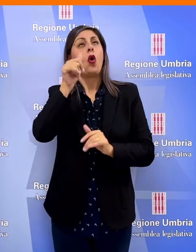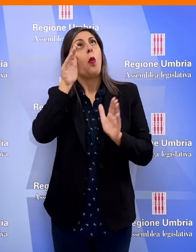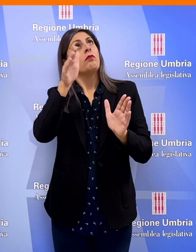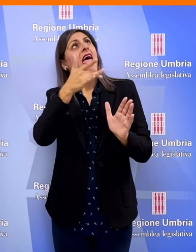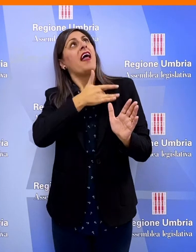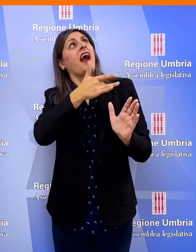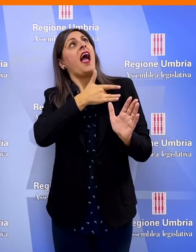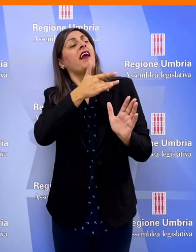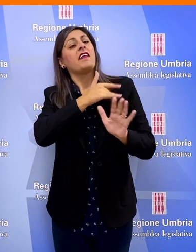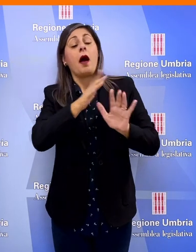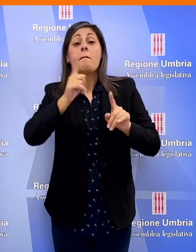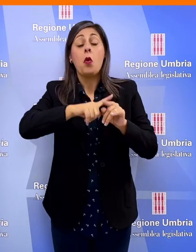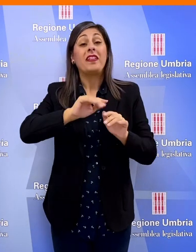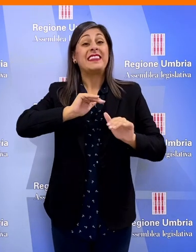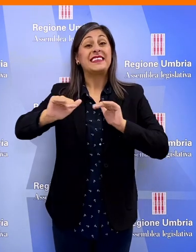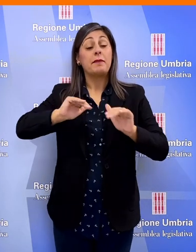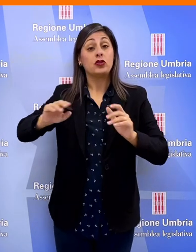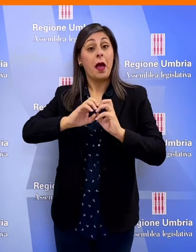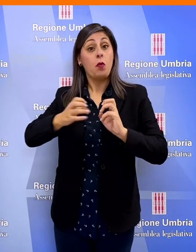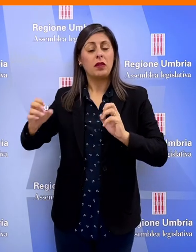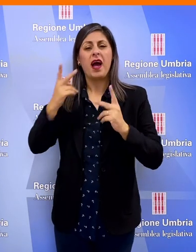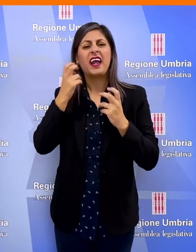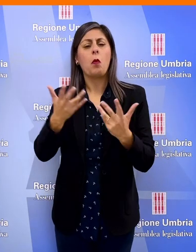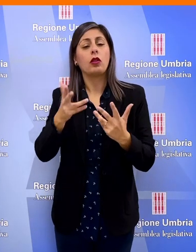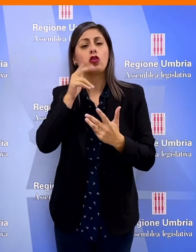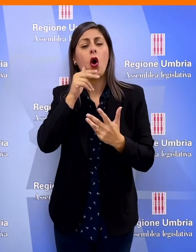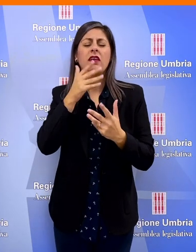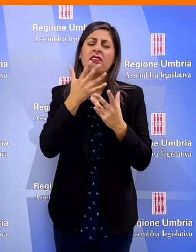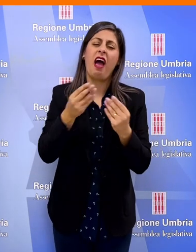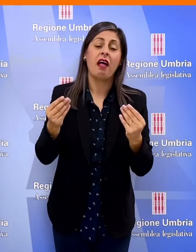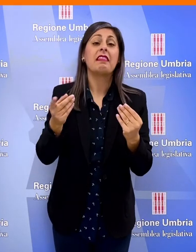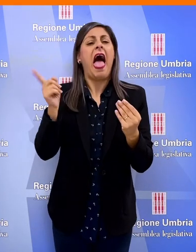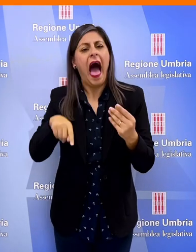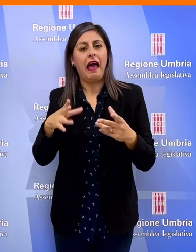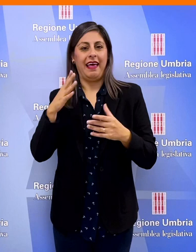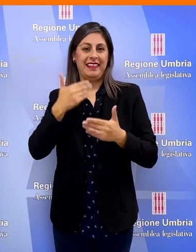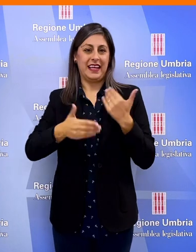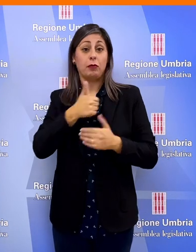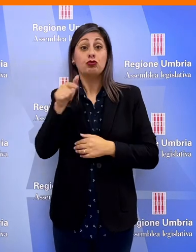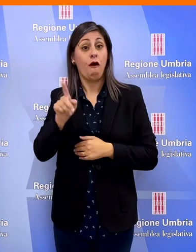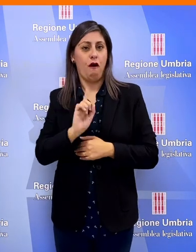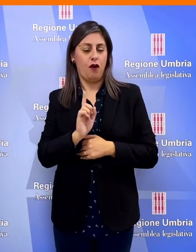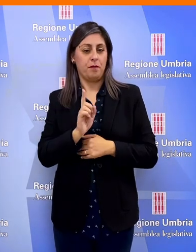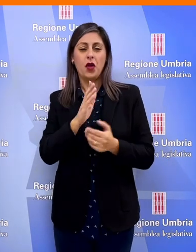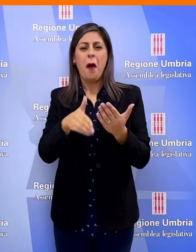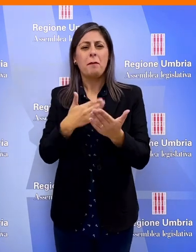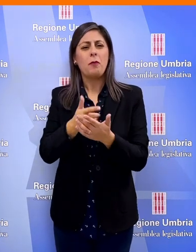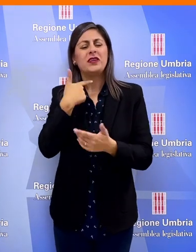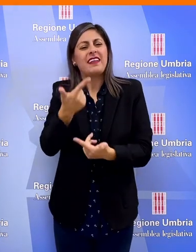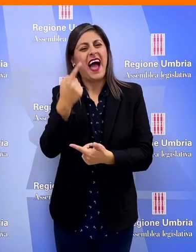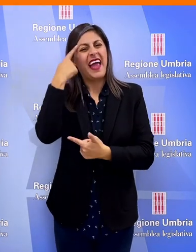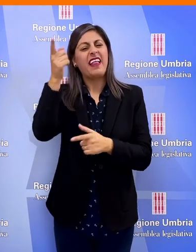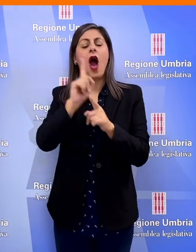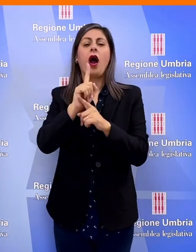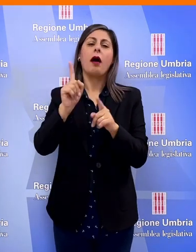pura etica e ancora la discriminazione multipla riguarda le condizioni di diverse donne incluse le disabili la proposta veicola un